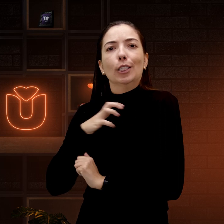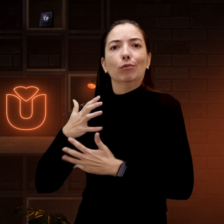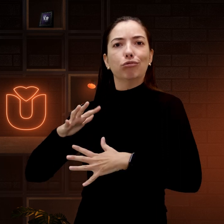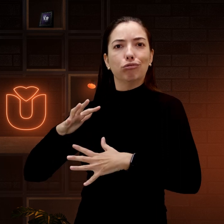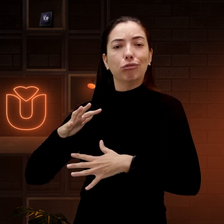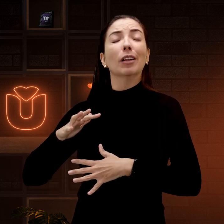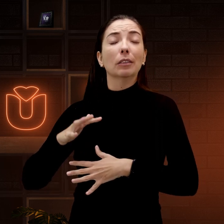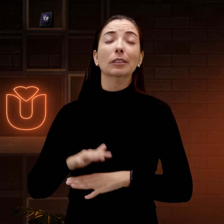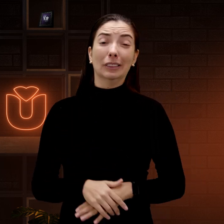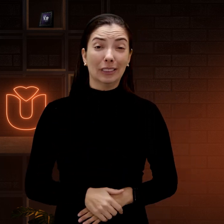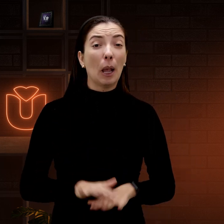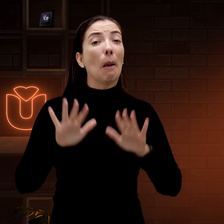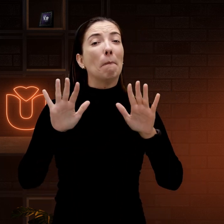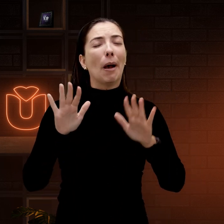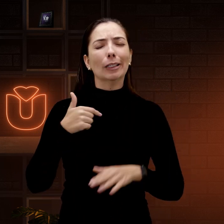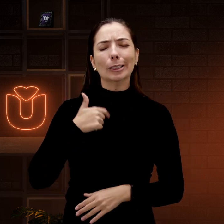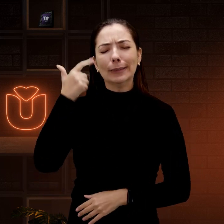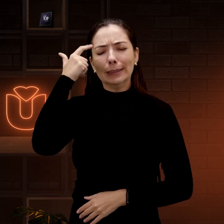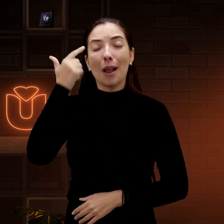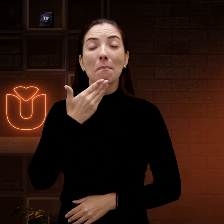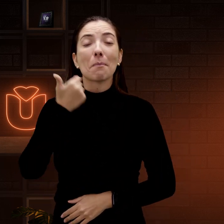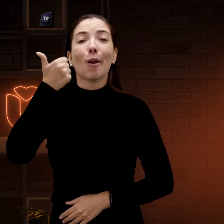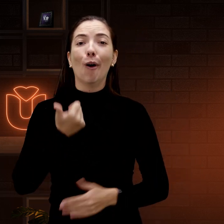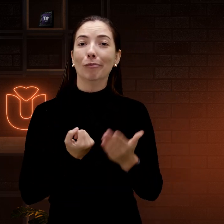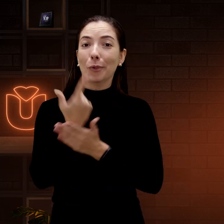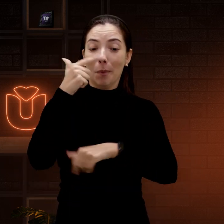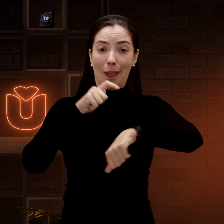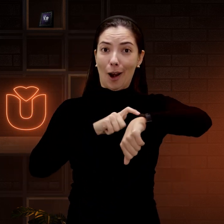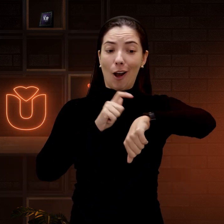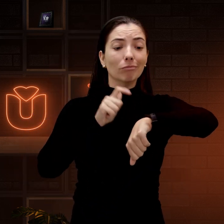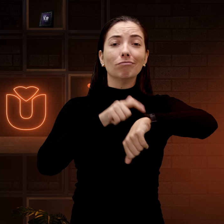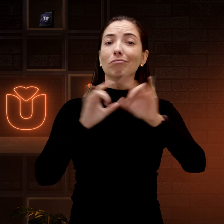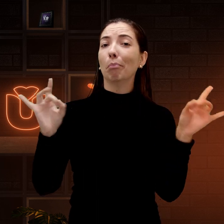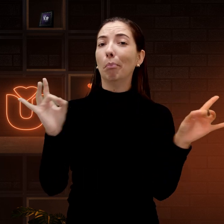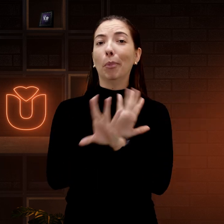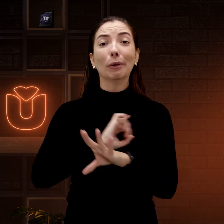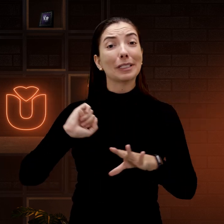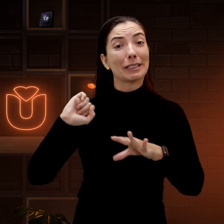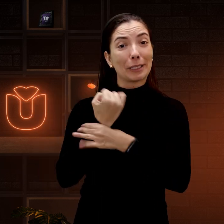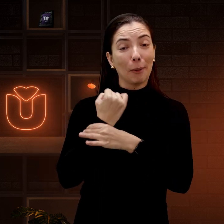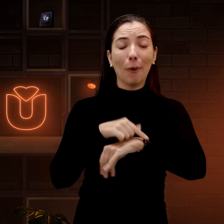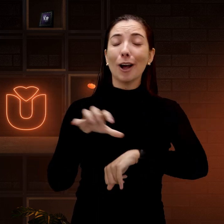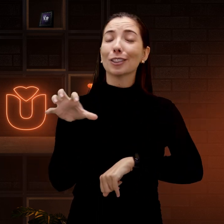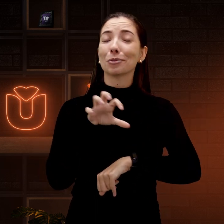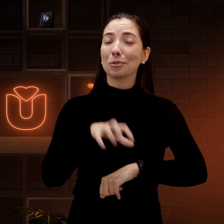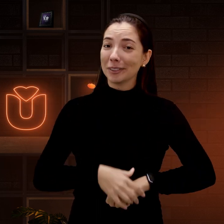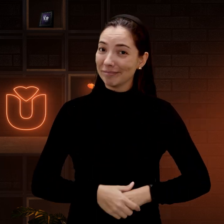travesseiro para eu sentir a vibração. Então, eu pensei que era melhor comprar o relógio porque daí me deixa mais segura em